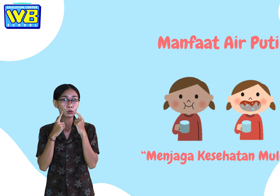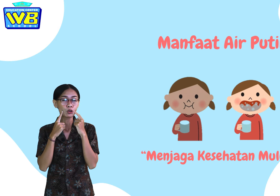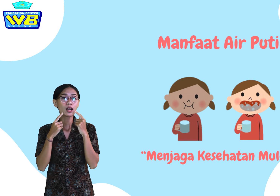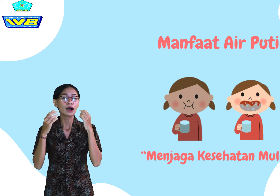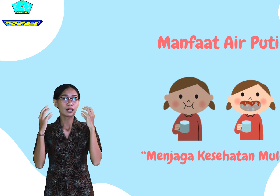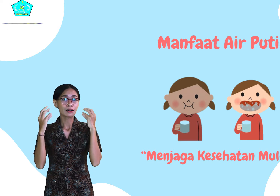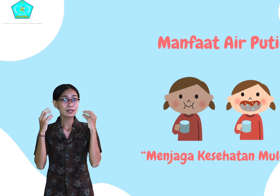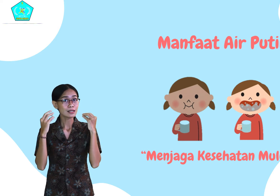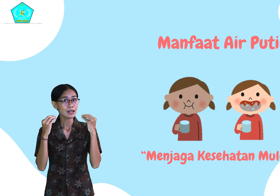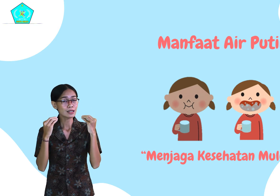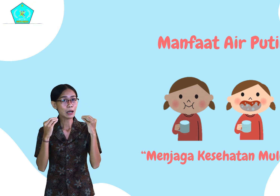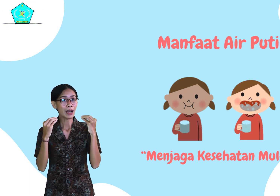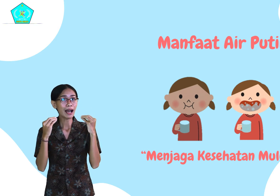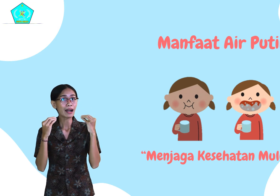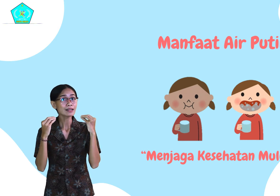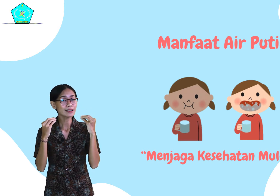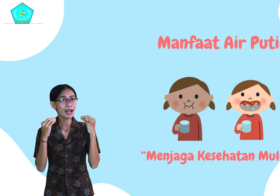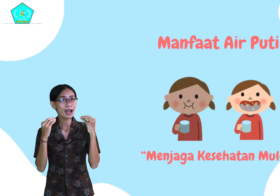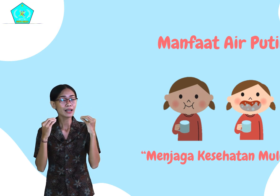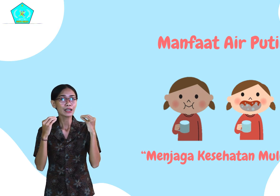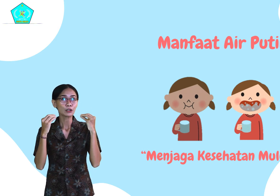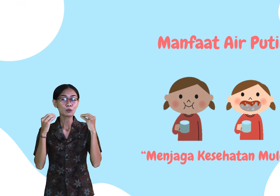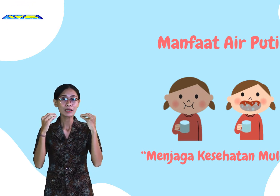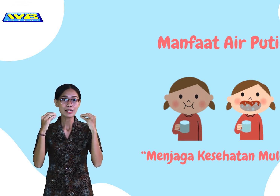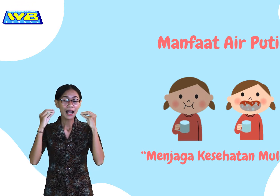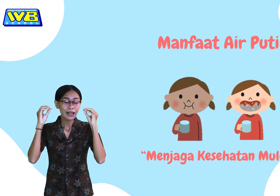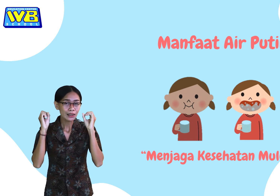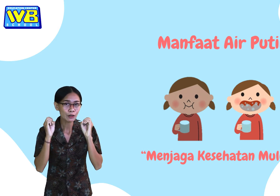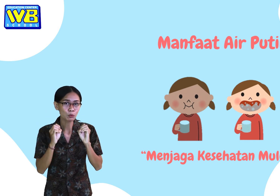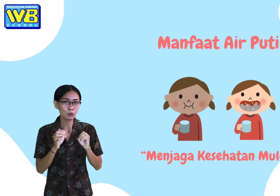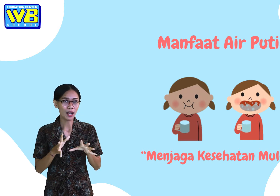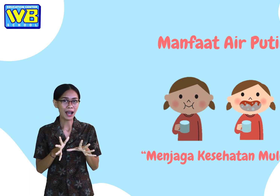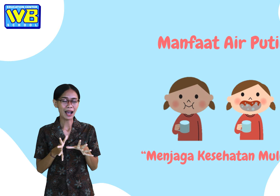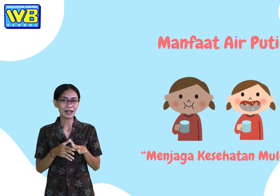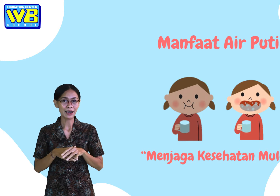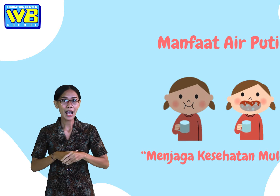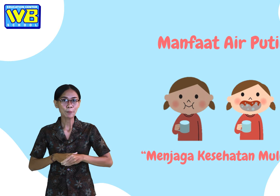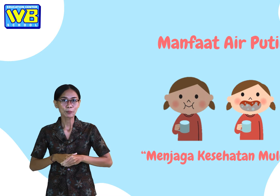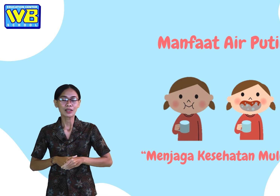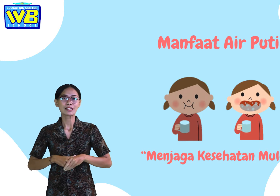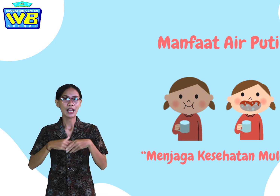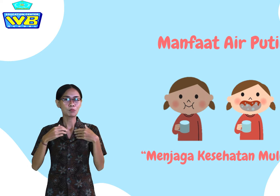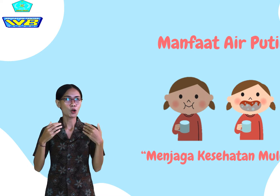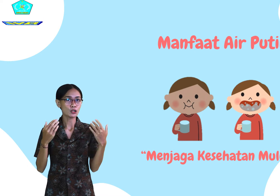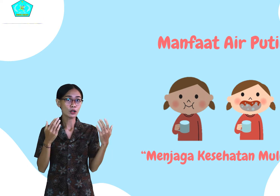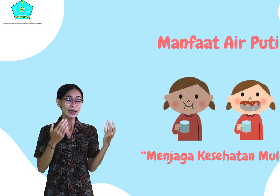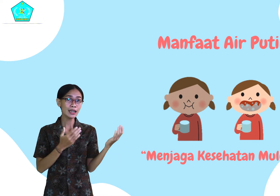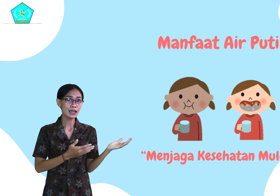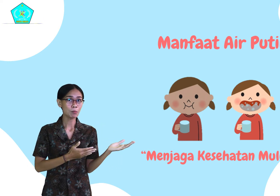sisa-sisa makanannya itu bisa terbuang. Selain menggosok gigi di